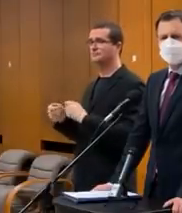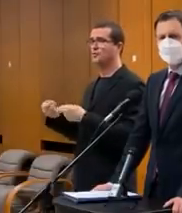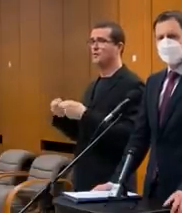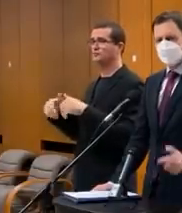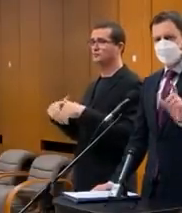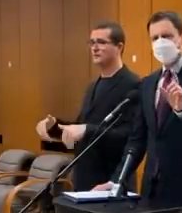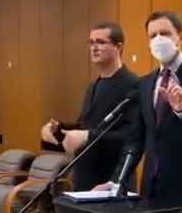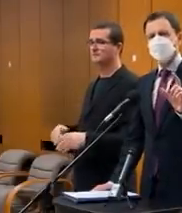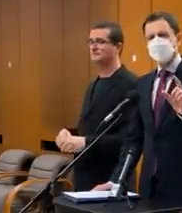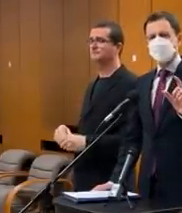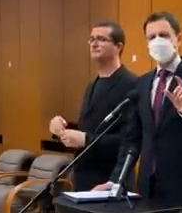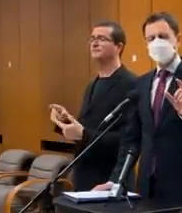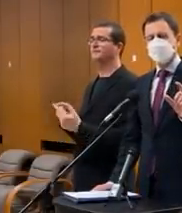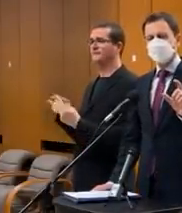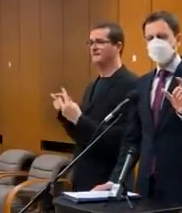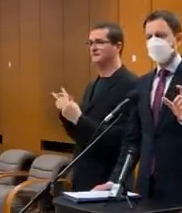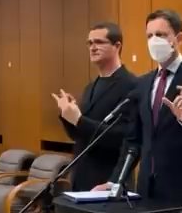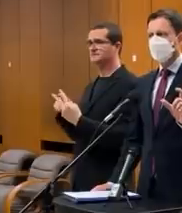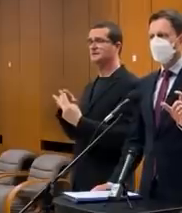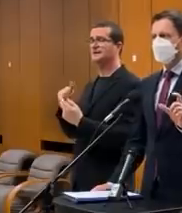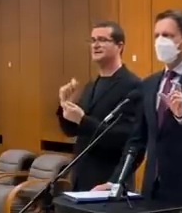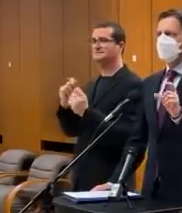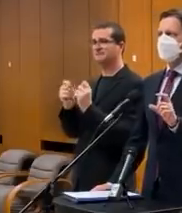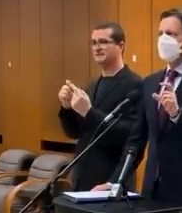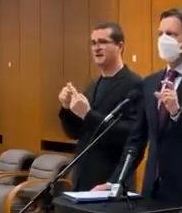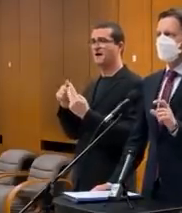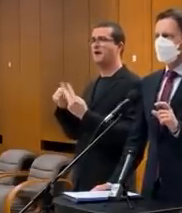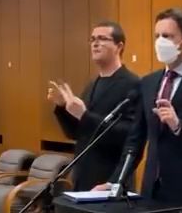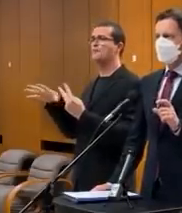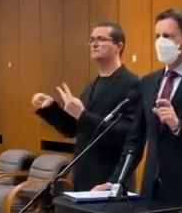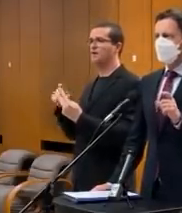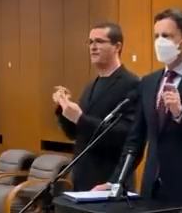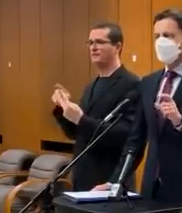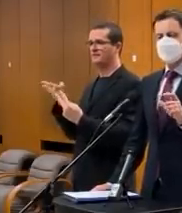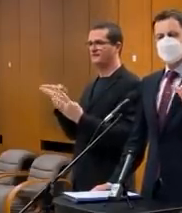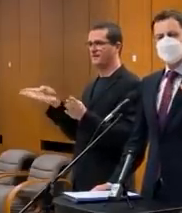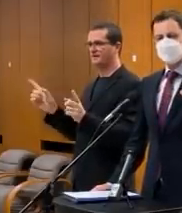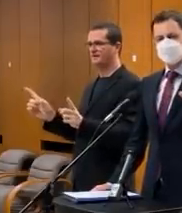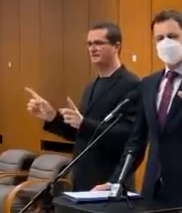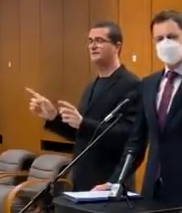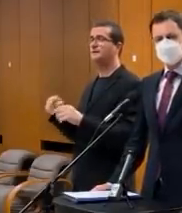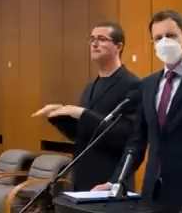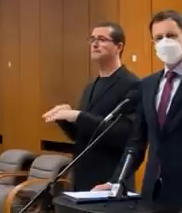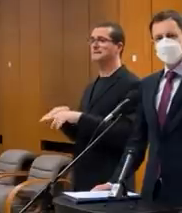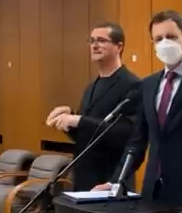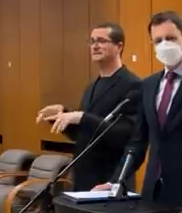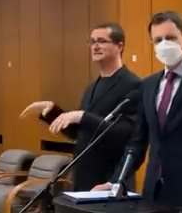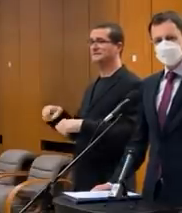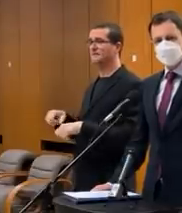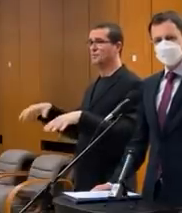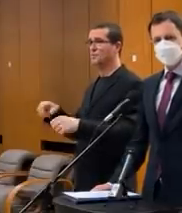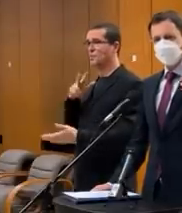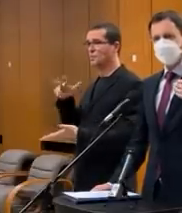količnej rady. Tam sú dve veci. Treba oddeliť prehodnocovanie a potom následné schvaľovanie. Ministrov sa týka schvaľovanie